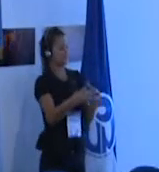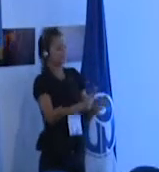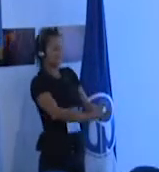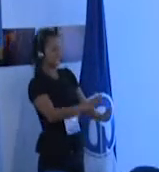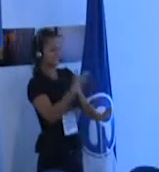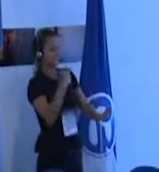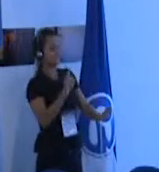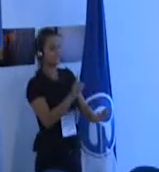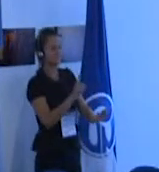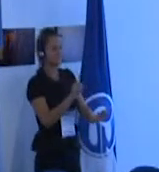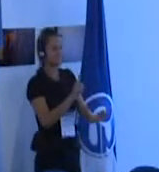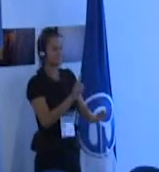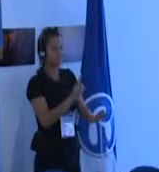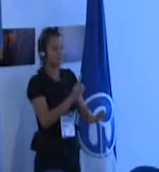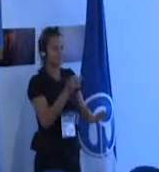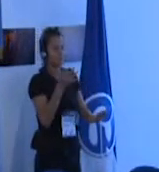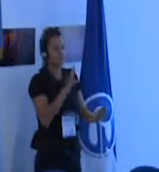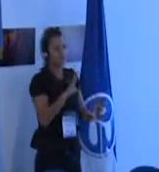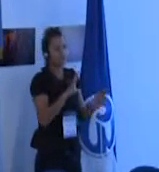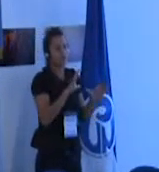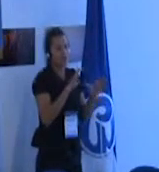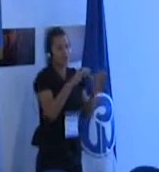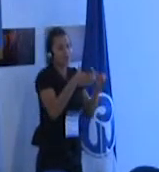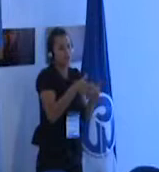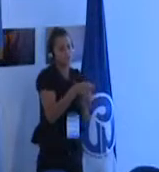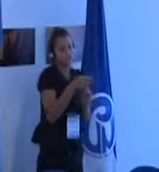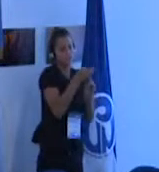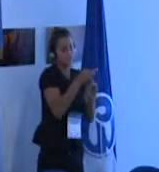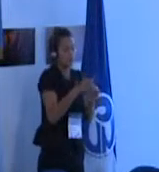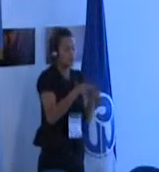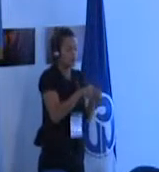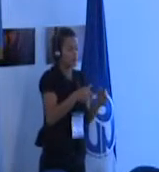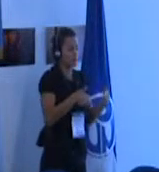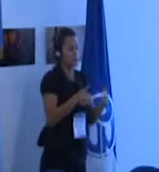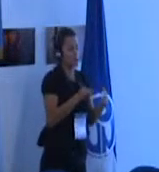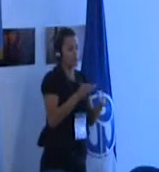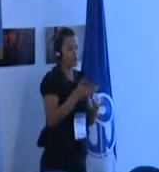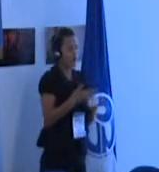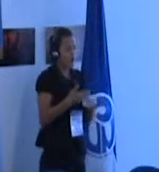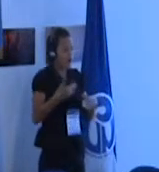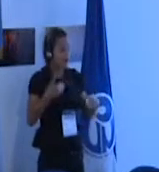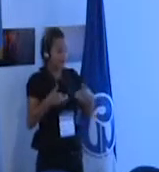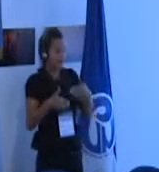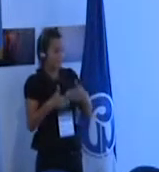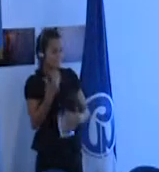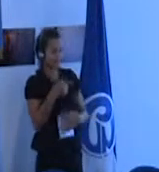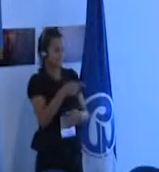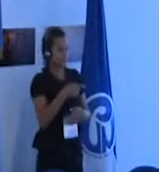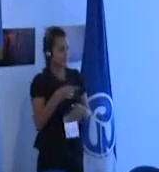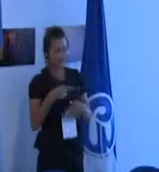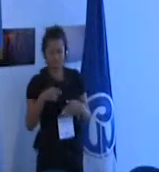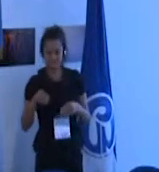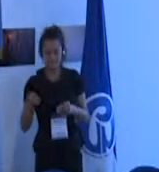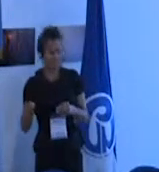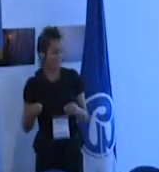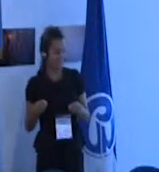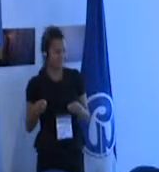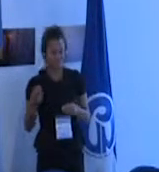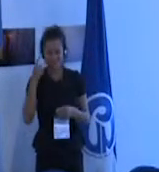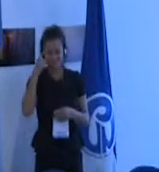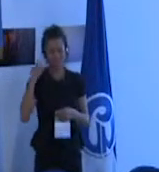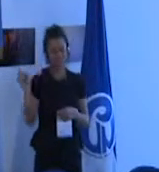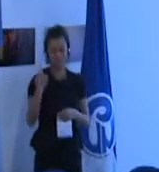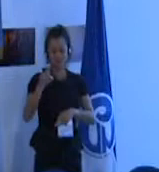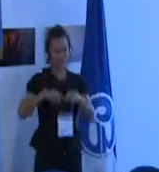Puede detenerse en una clase especial o puede detenerse incluso antes de comenzar si piensa que no puede